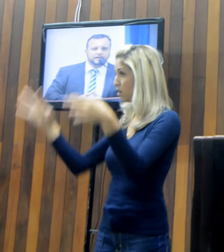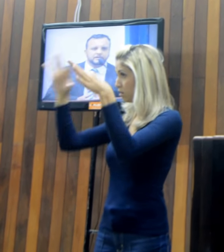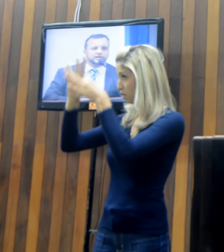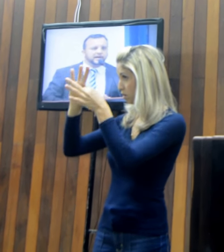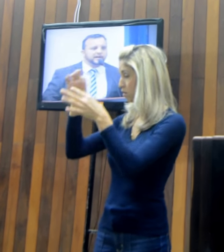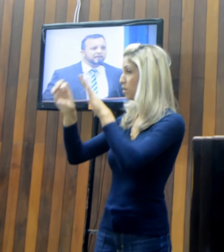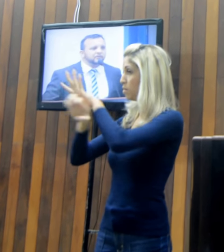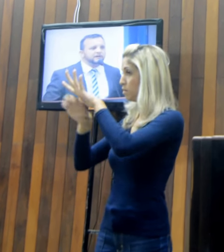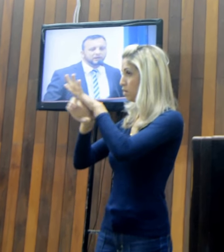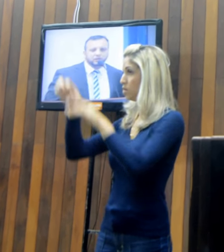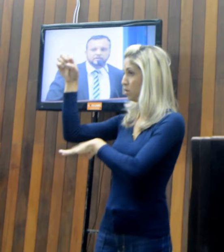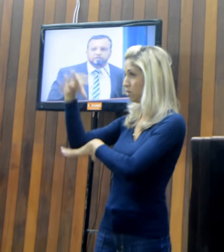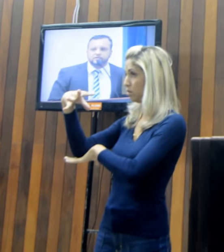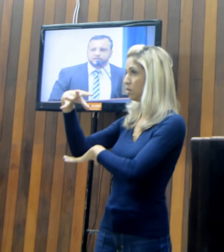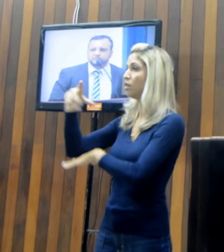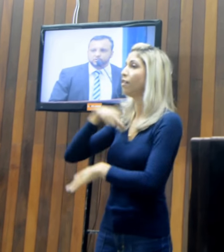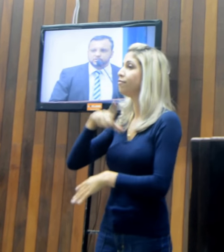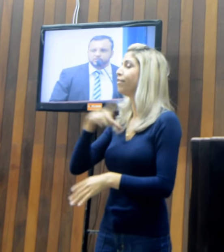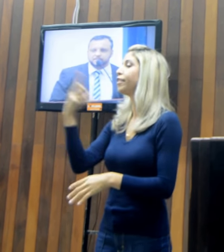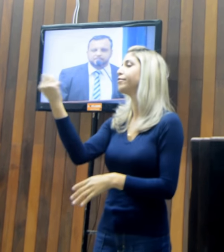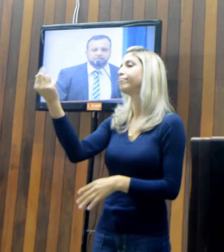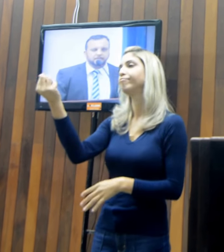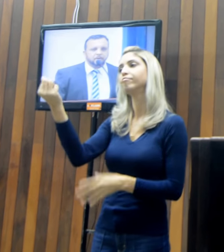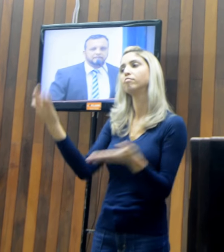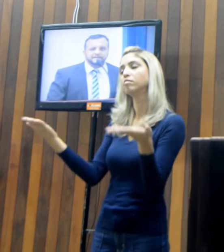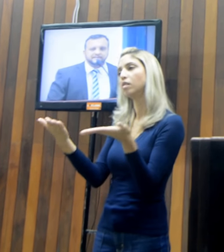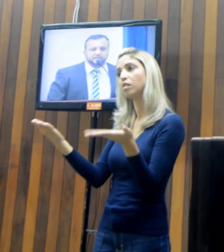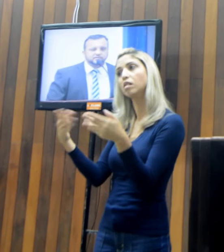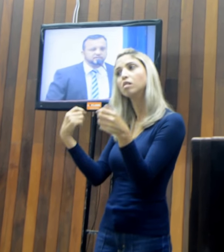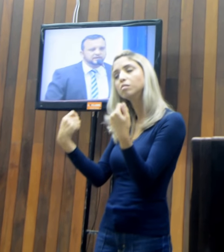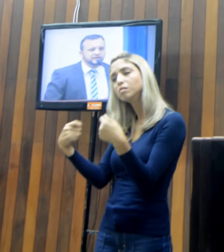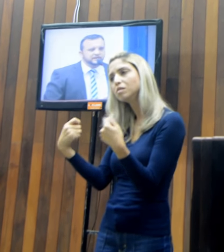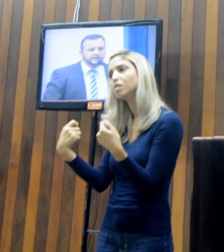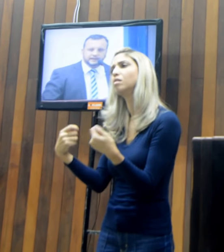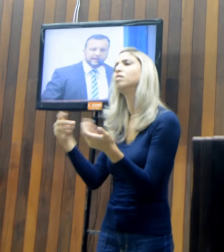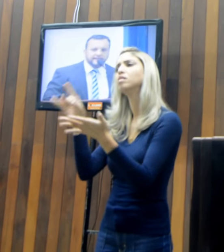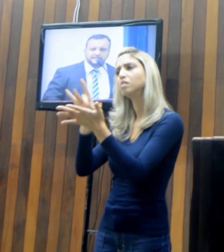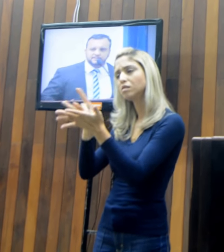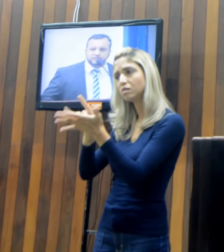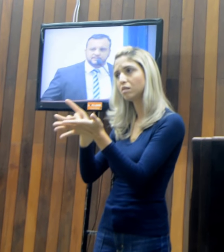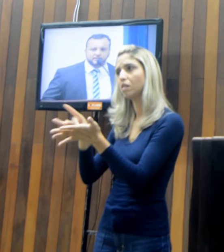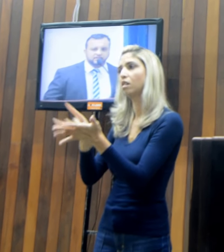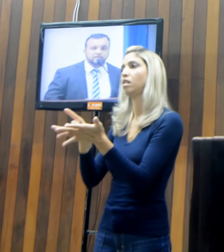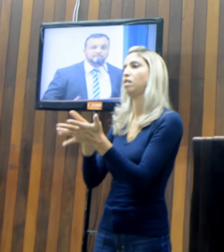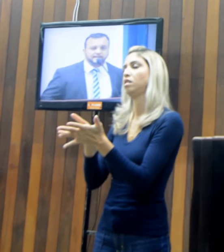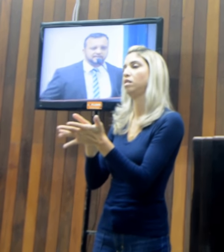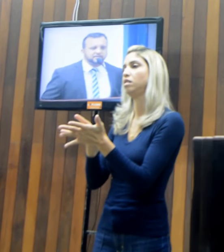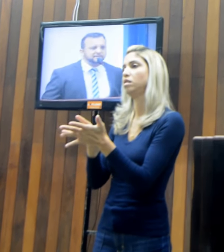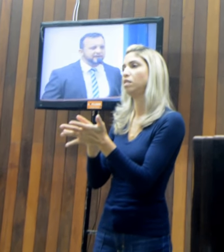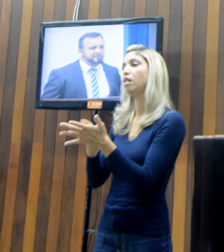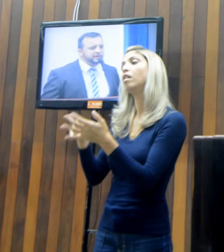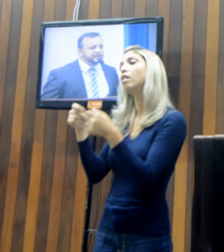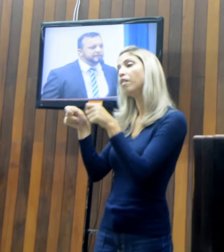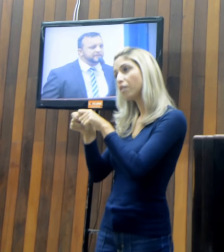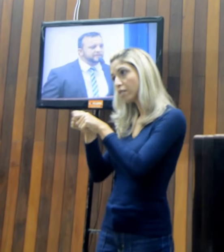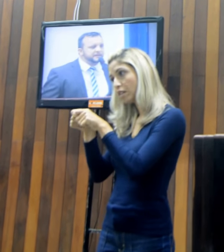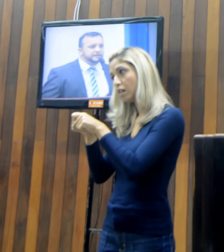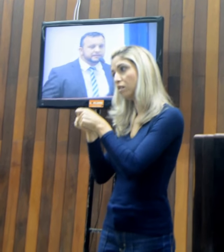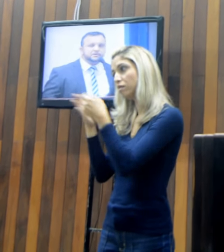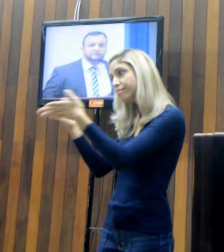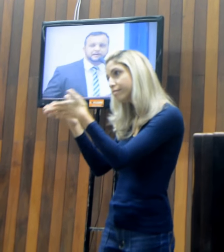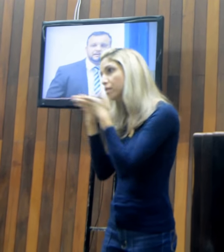que gera o valor que nós temos hoje. Então é preciso, e é essa a a solicitação que faço a Enel,